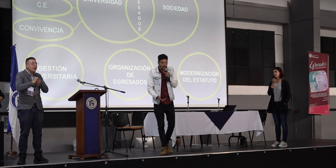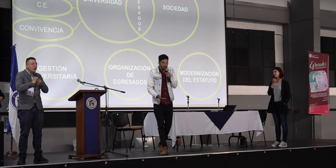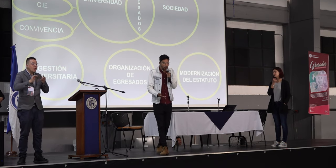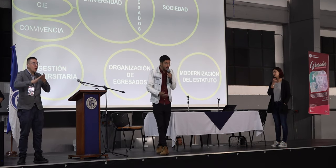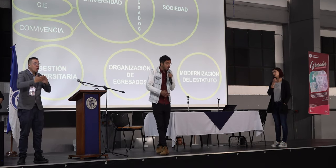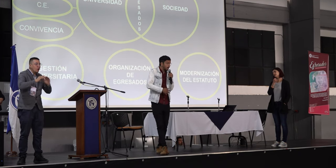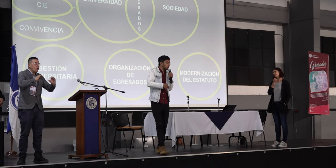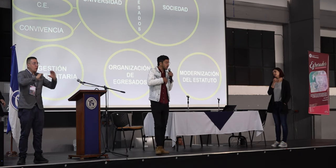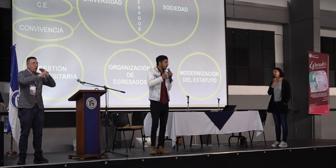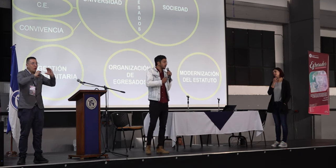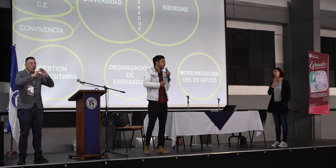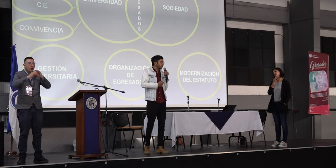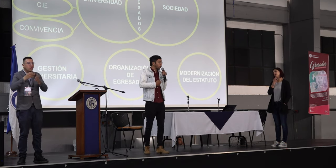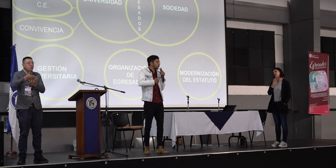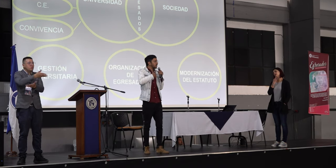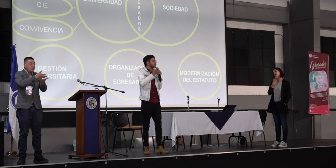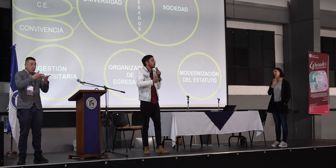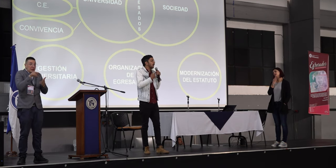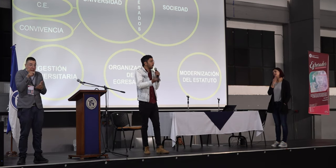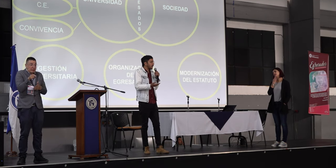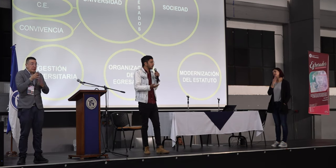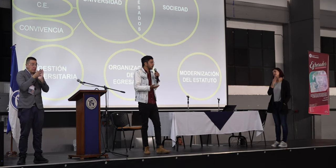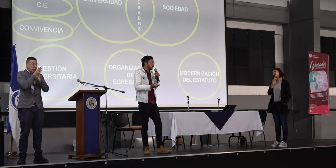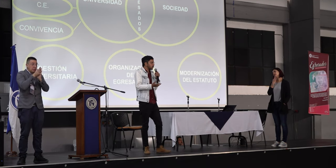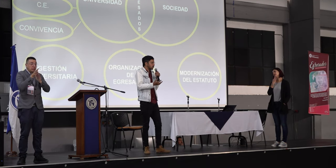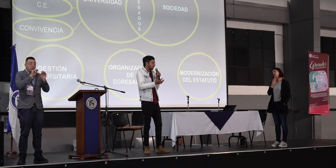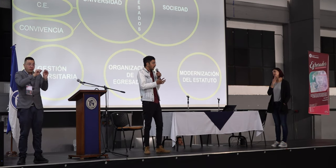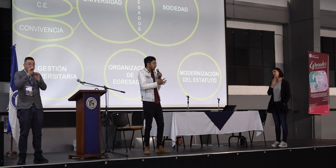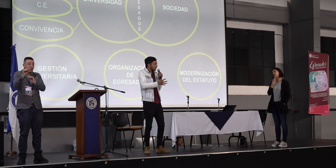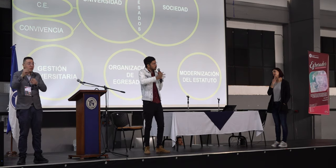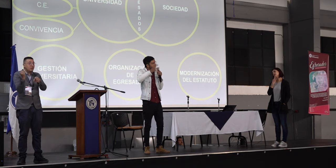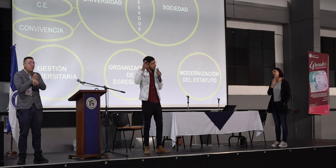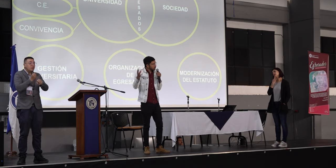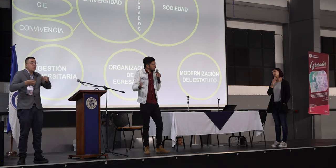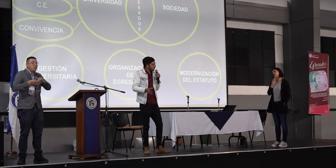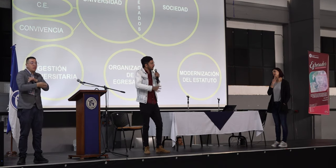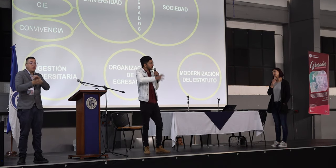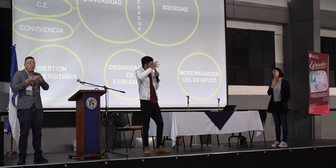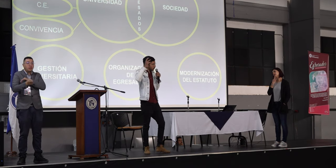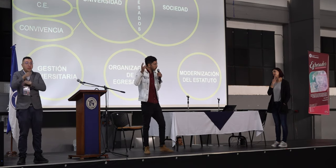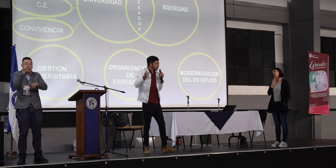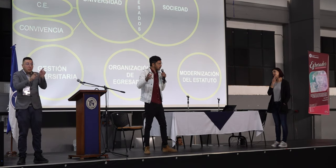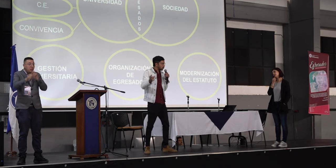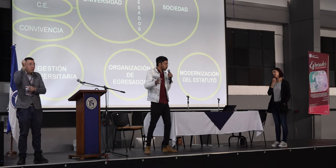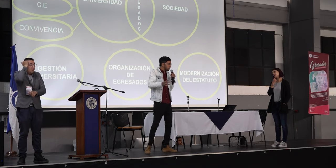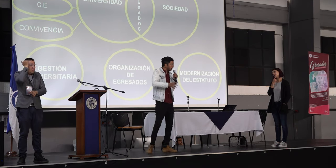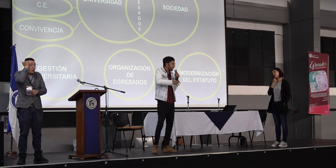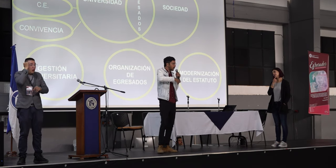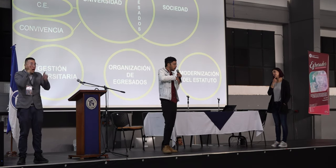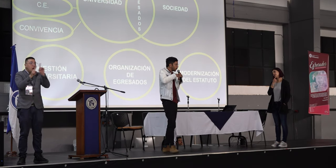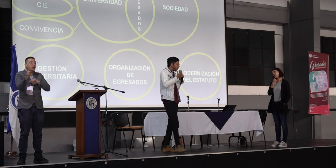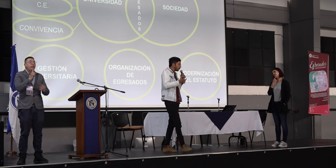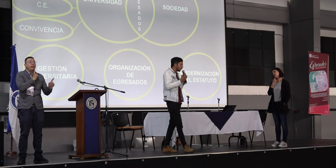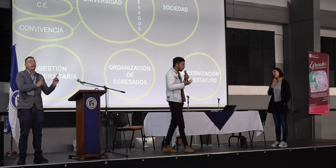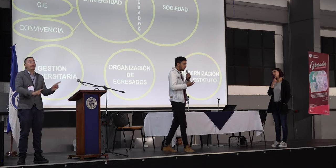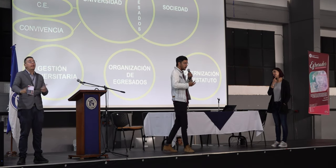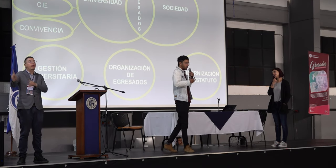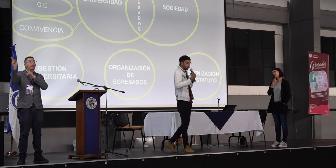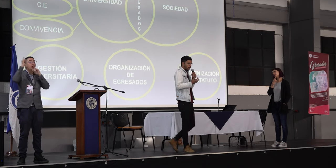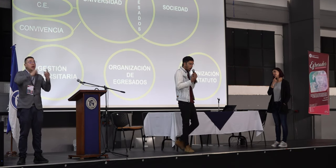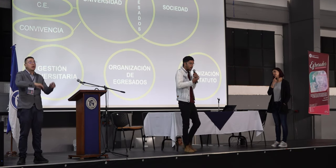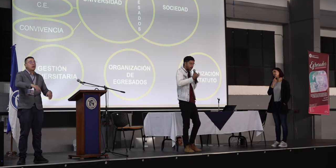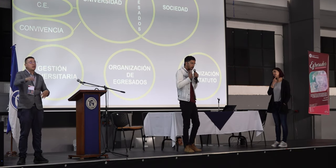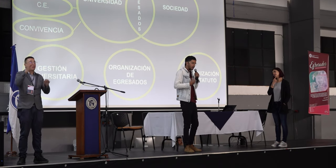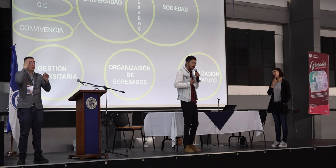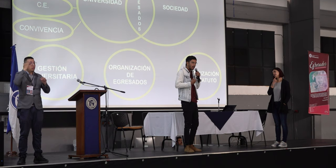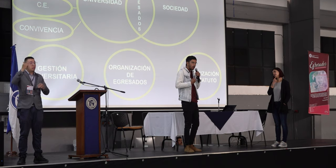comunicativos, inclusive la misma formación laboral, donde muchos de los maestros, si bien salen con un discurso académico y pedagógico bien